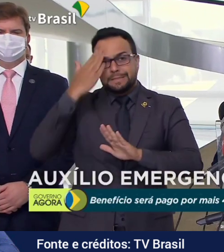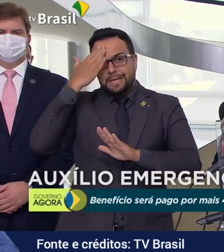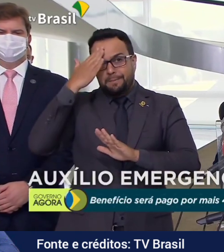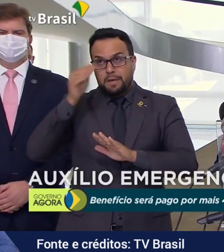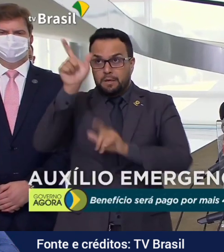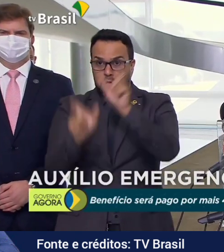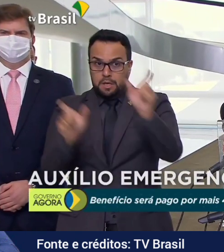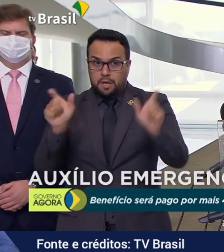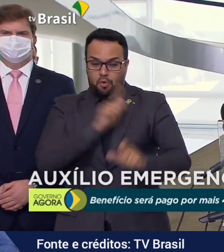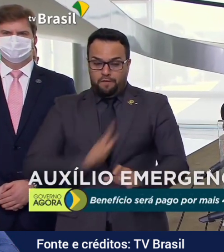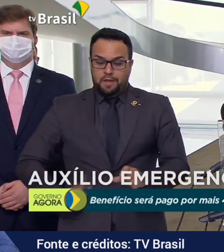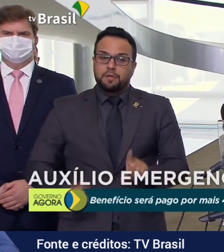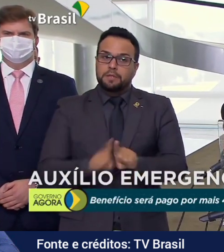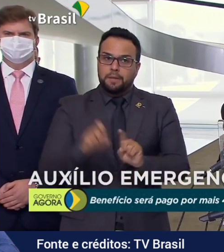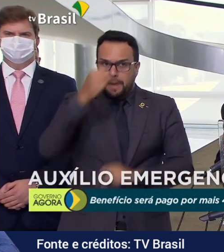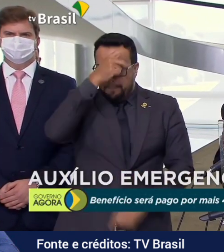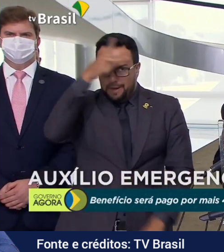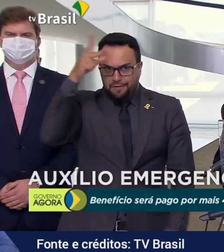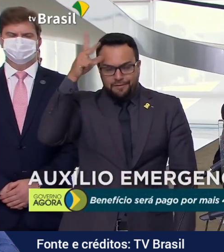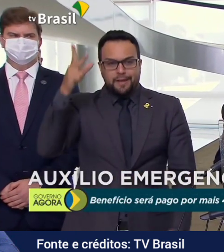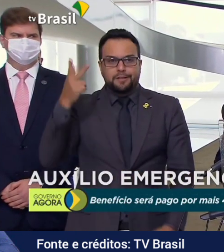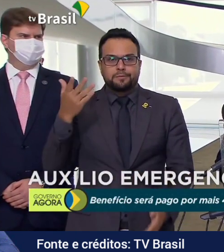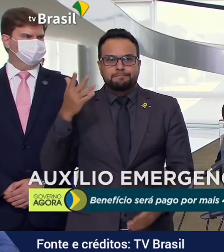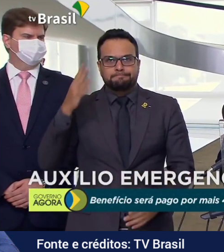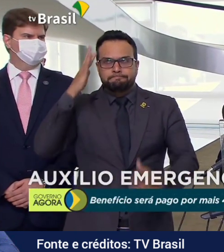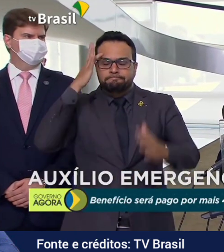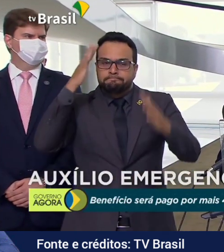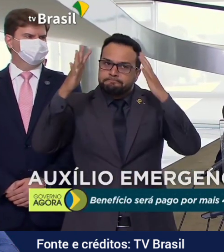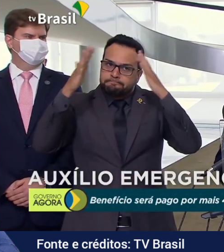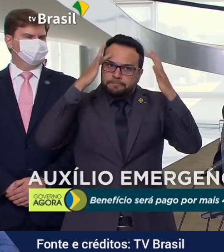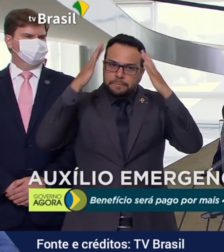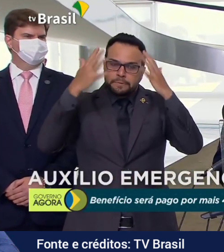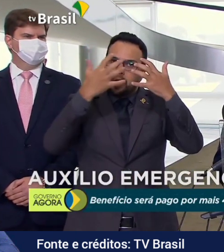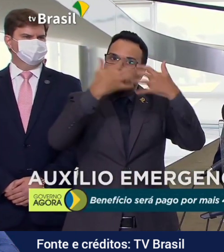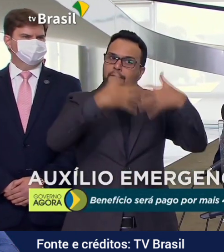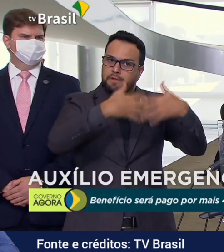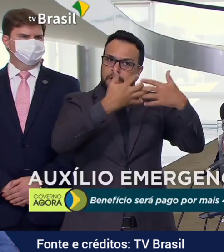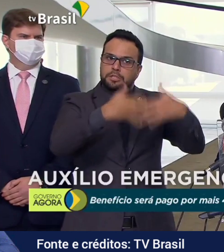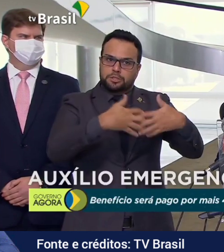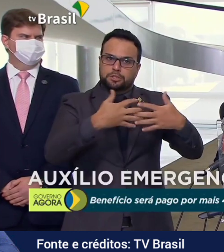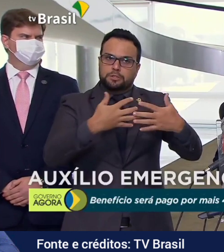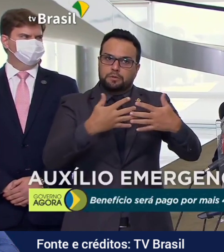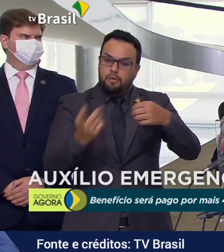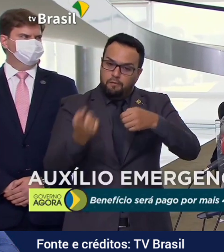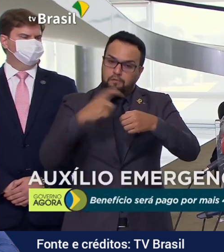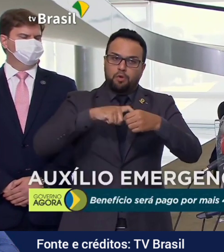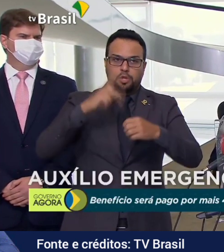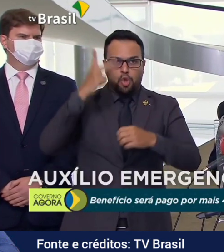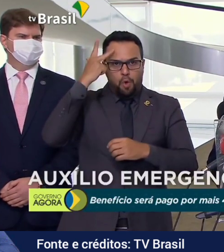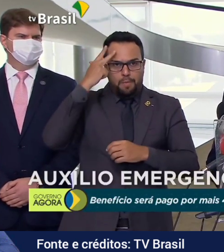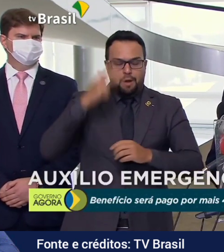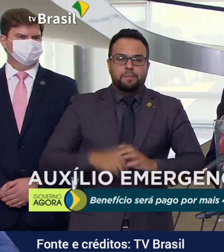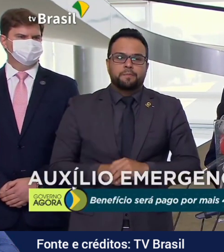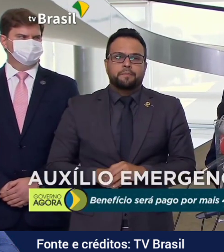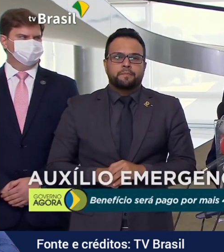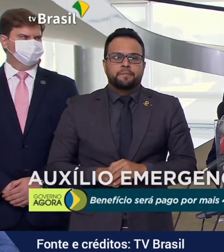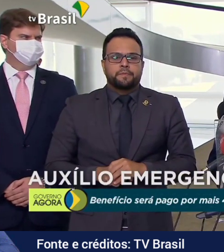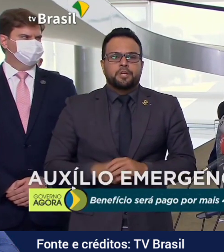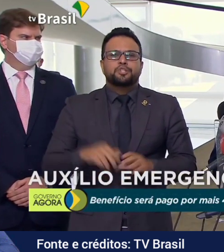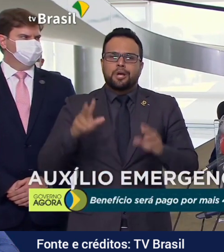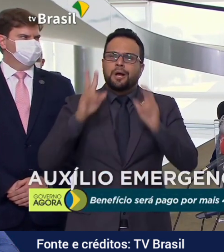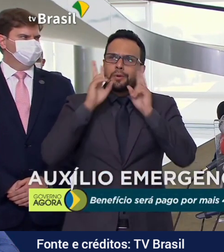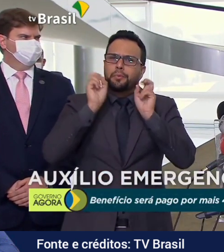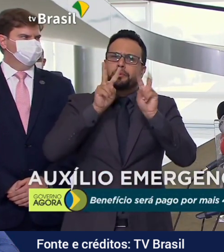prefeitos. Porque só assim nós podemos voltar à normalidade. Temos assistido em vários